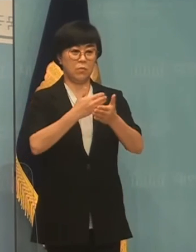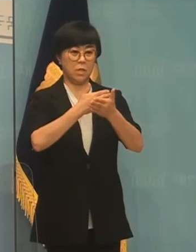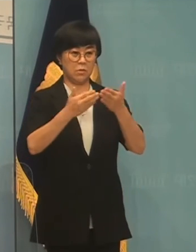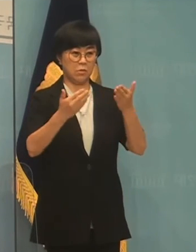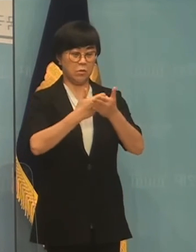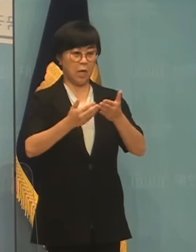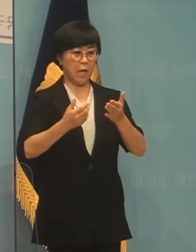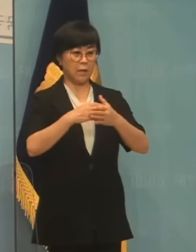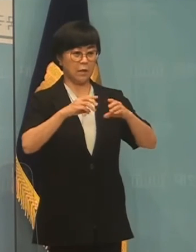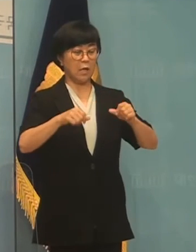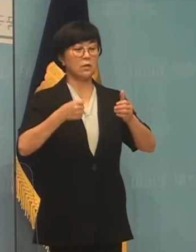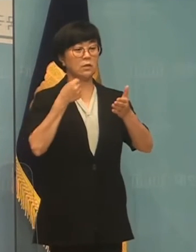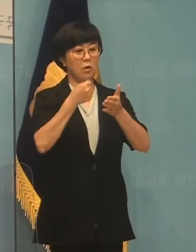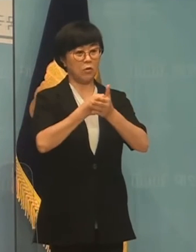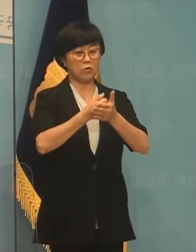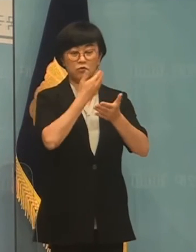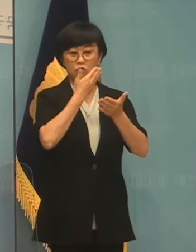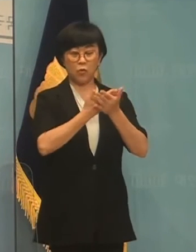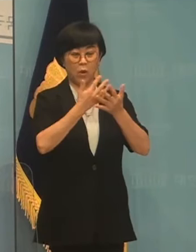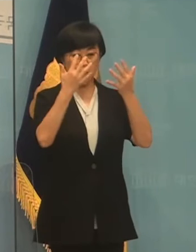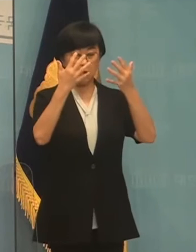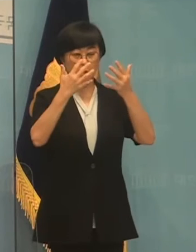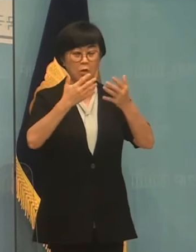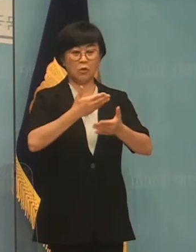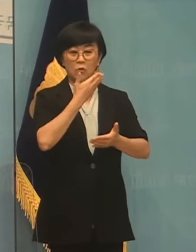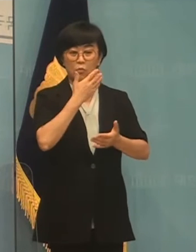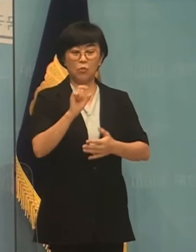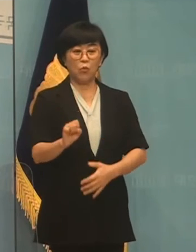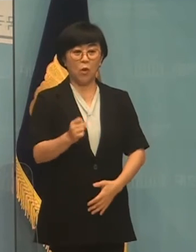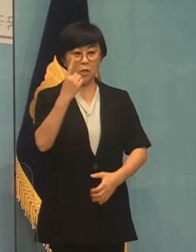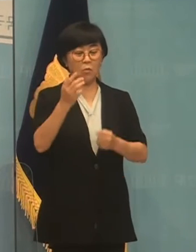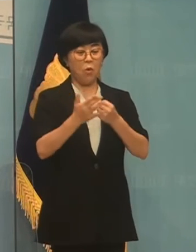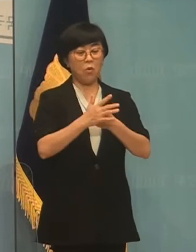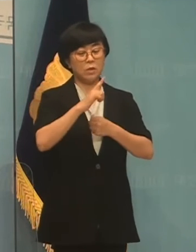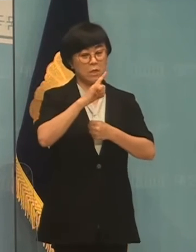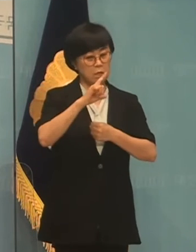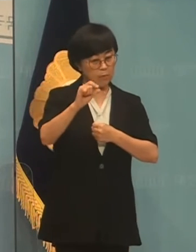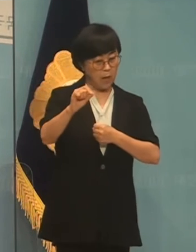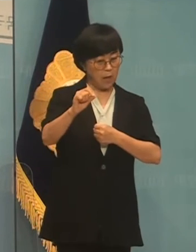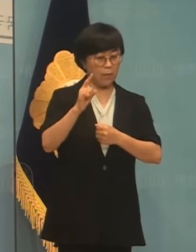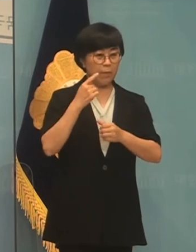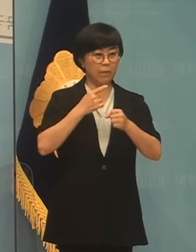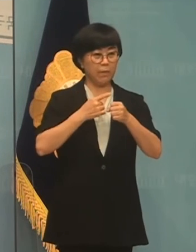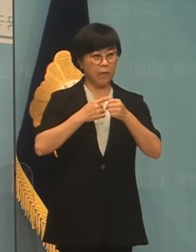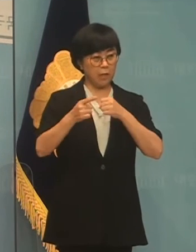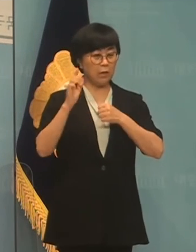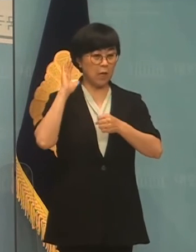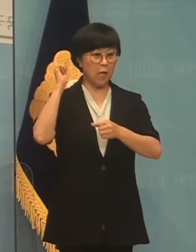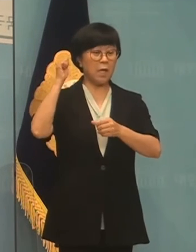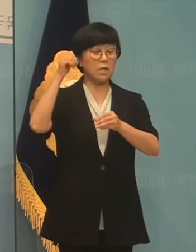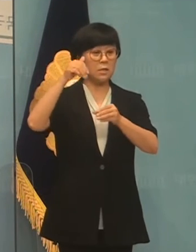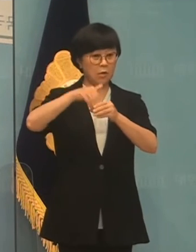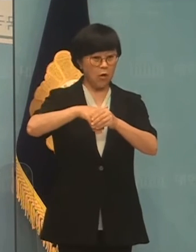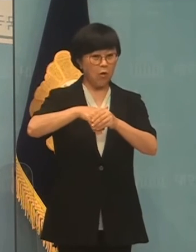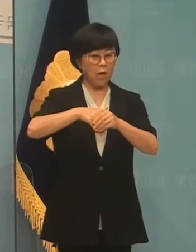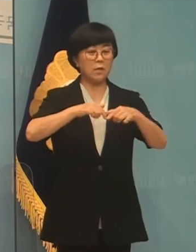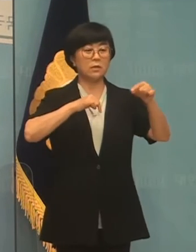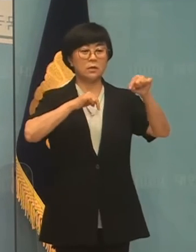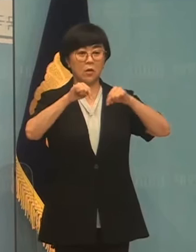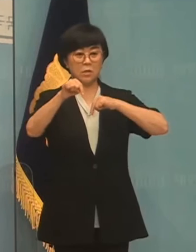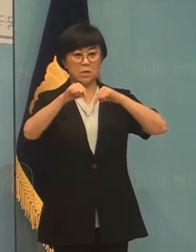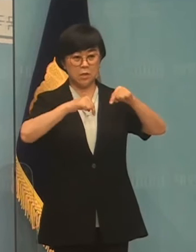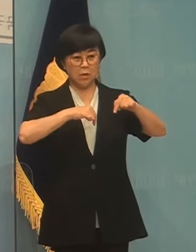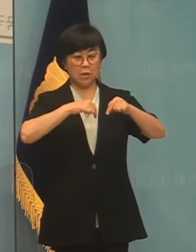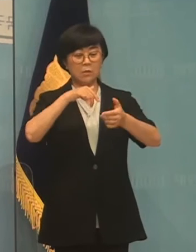가장 중요한 논의는 내년 대선과 지방선거를 고려하는 정치적 고려했다는 것을 다시 한번